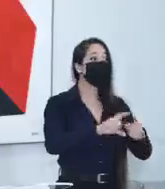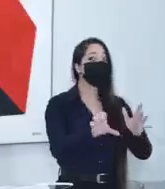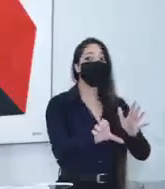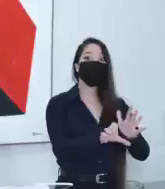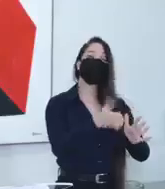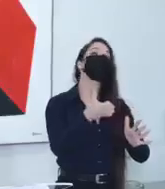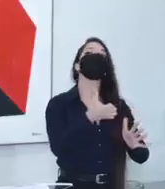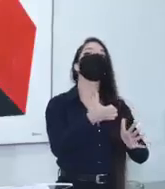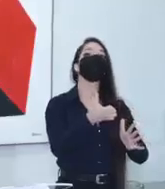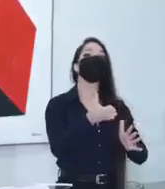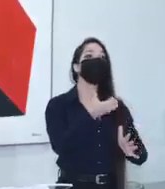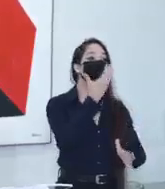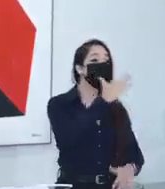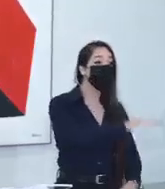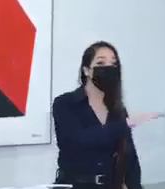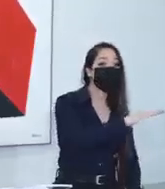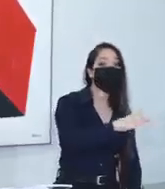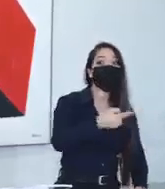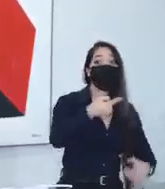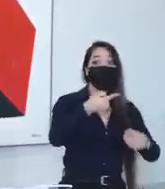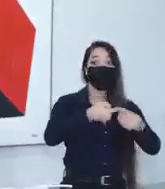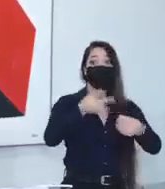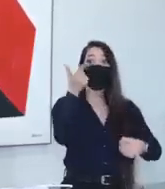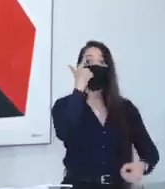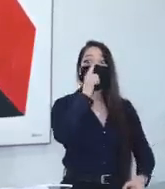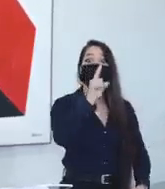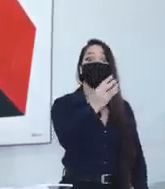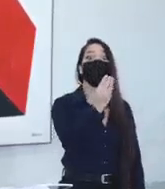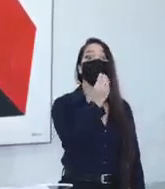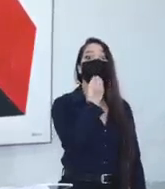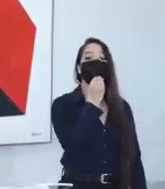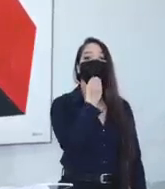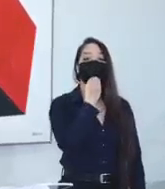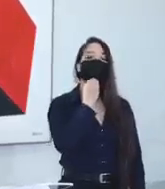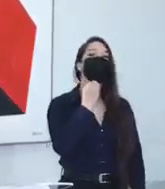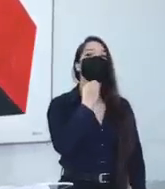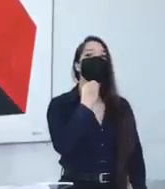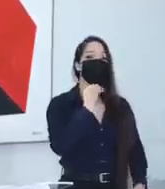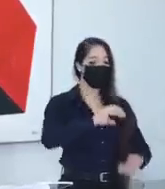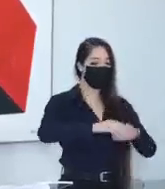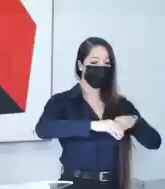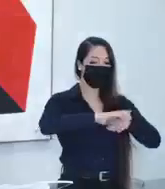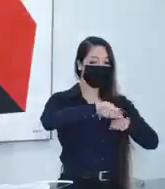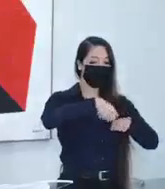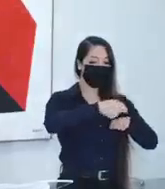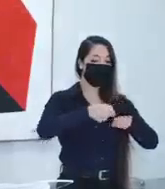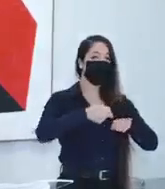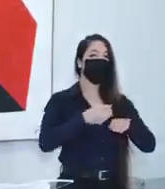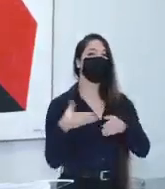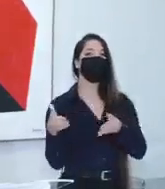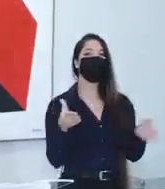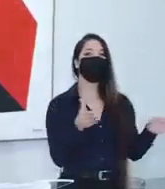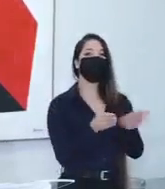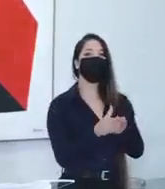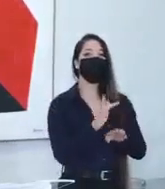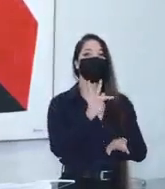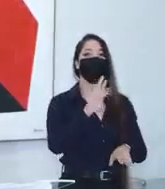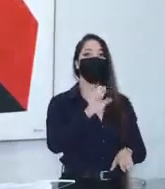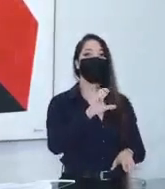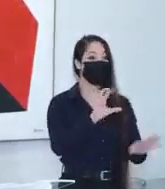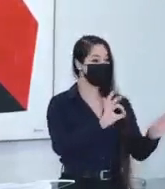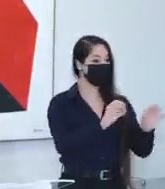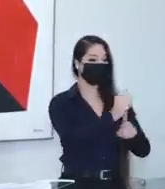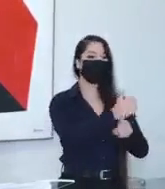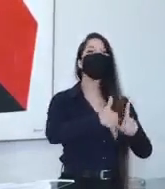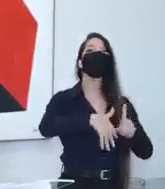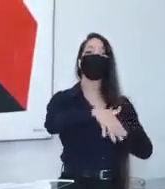os meninos da cidade vão ter oportunidade de chegarem com a sua chupeirinha debaixo do braço, na escolinha da futel, no nosso projeto